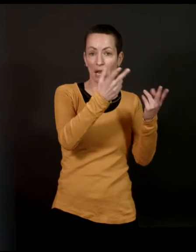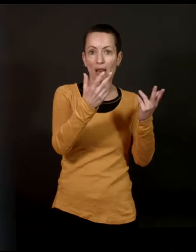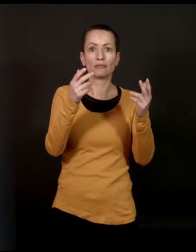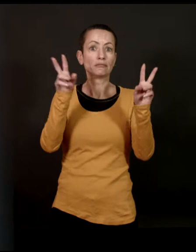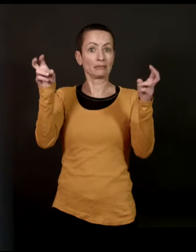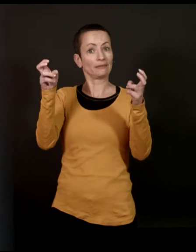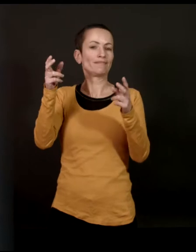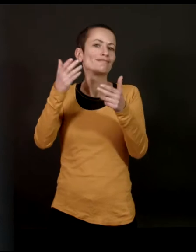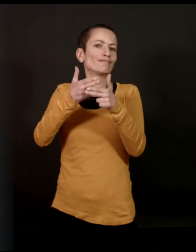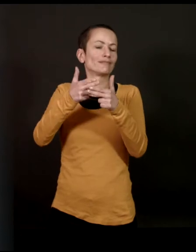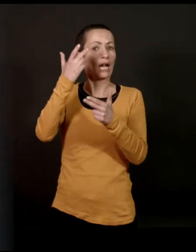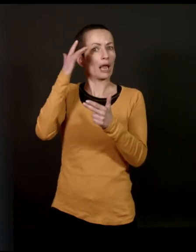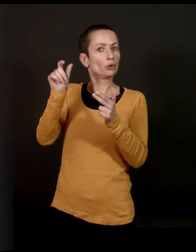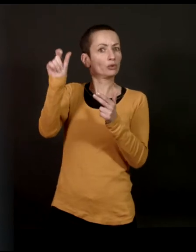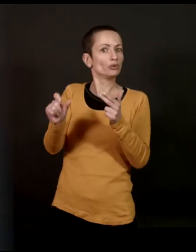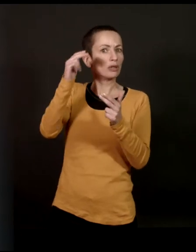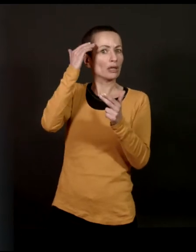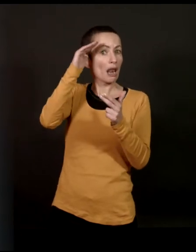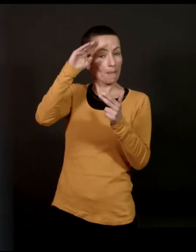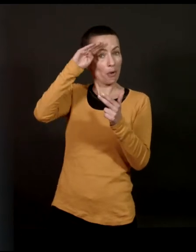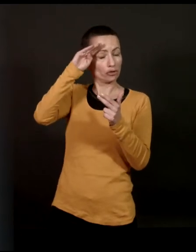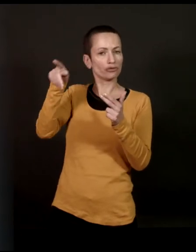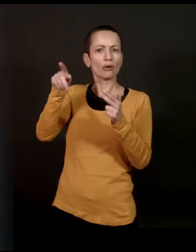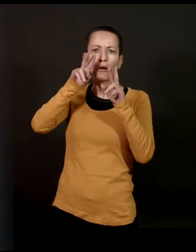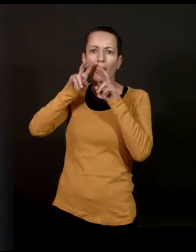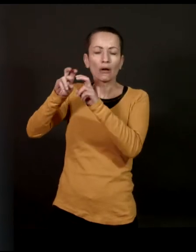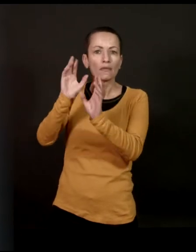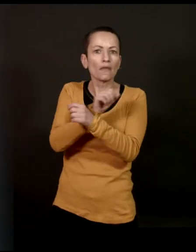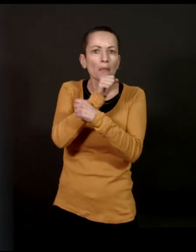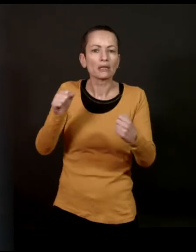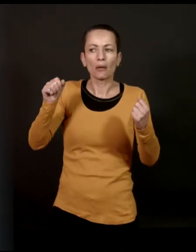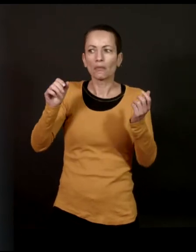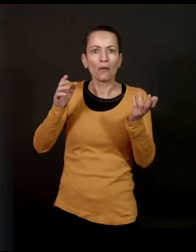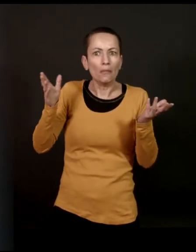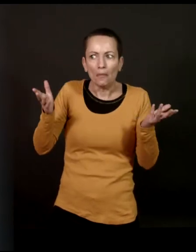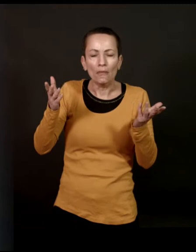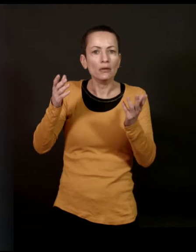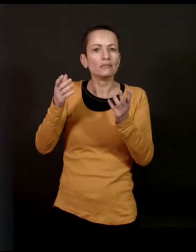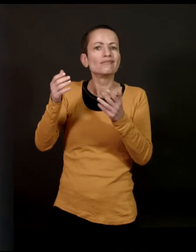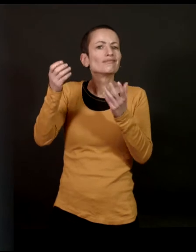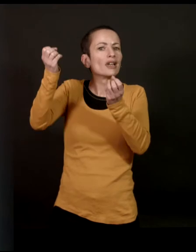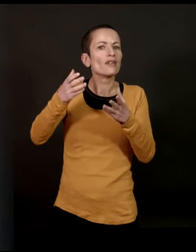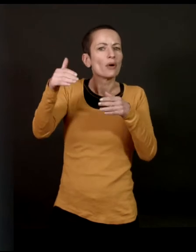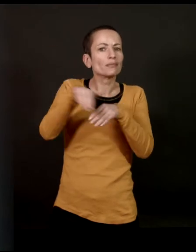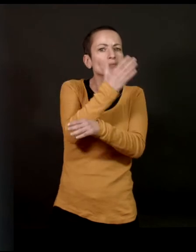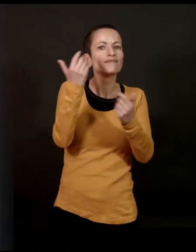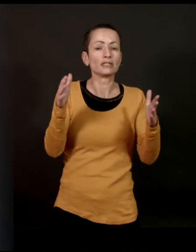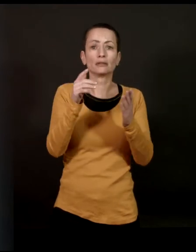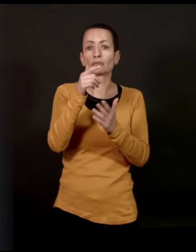is a wonderful interview, very romanesque, on a fact that was in 2008 in a small village